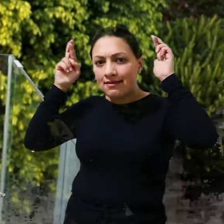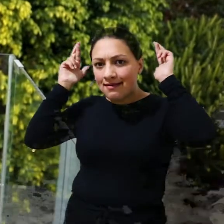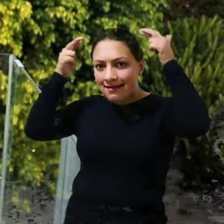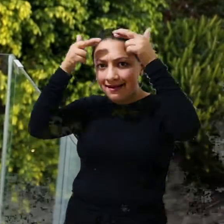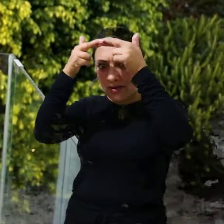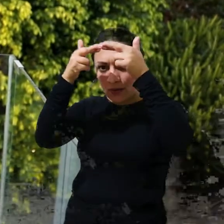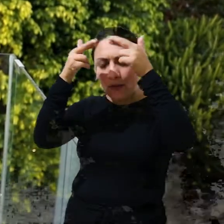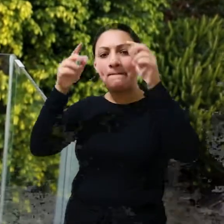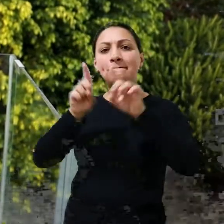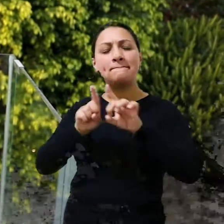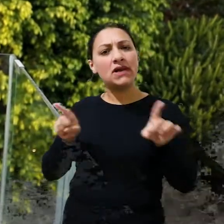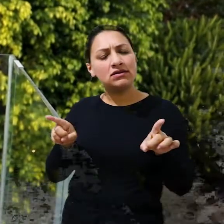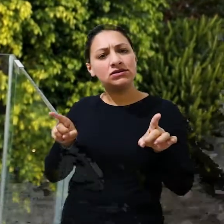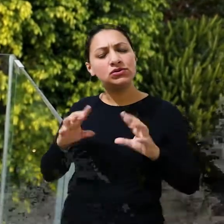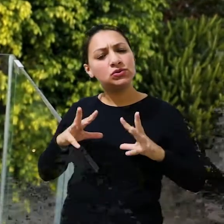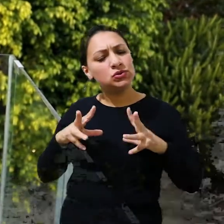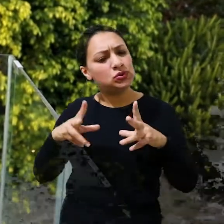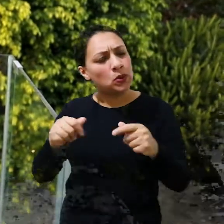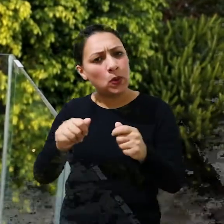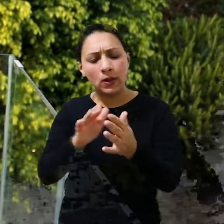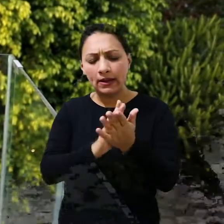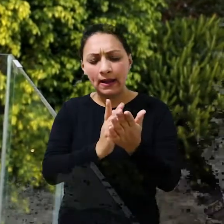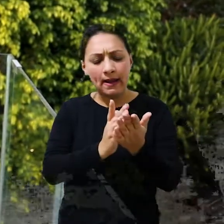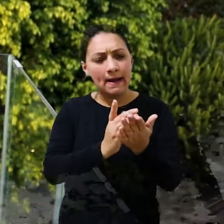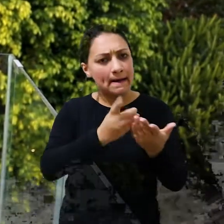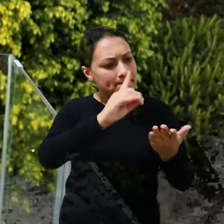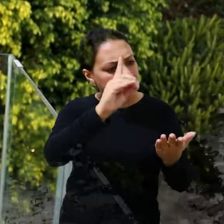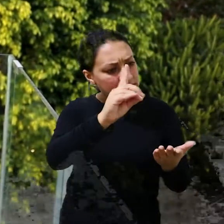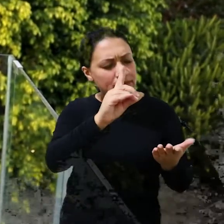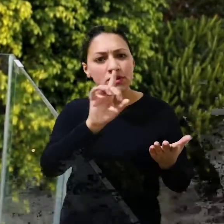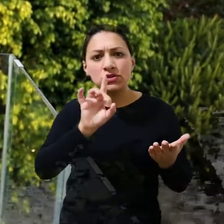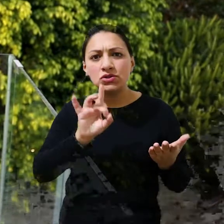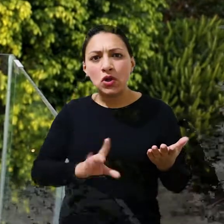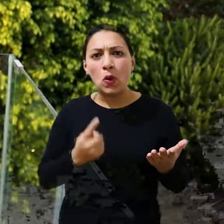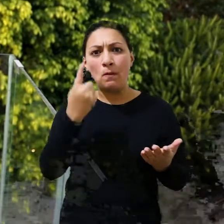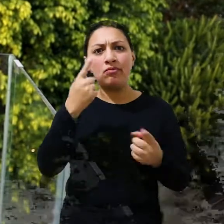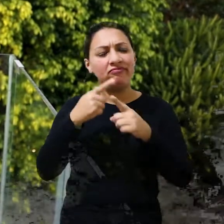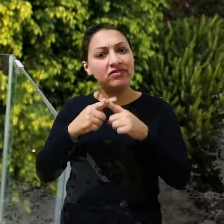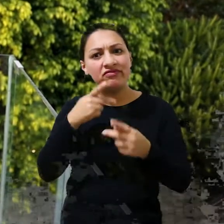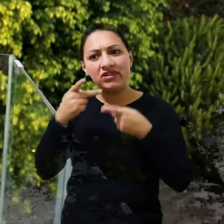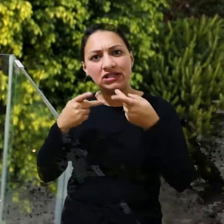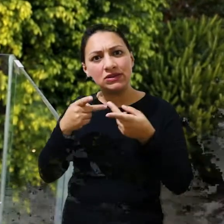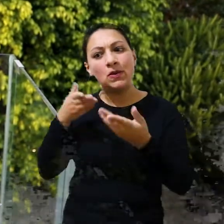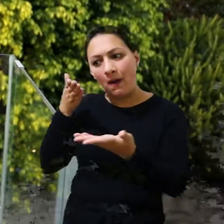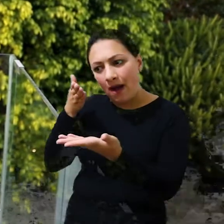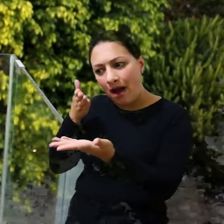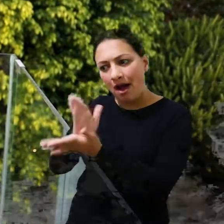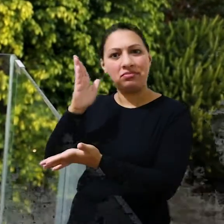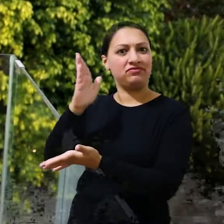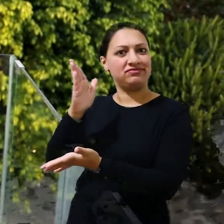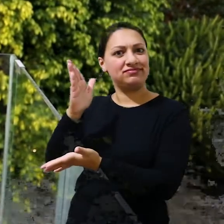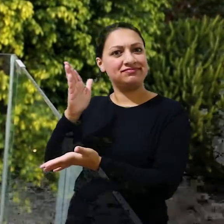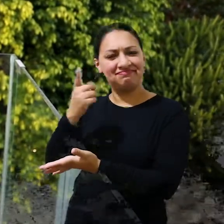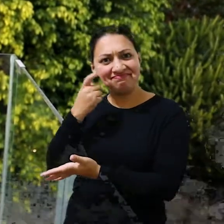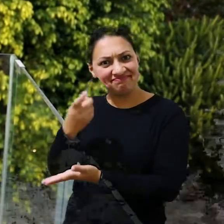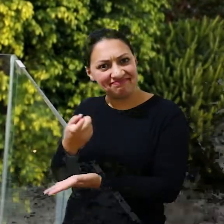o lindo é que em toda a Bíblia é citado o nome dele apenas para dizer o seguinte, aprovado